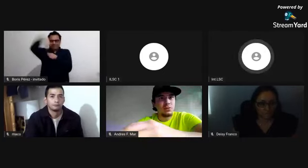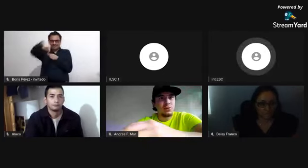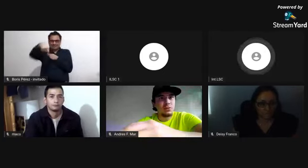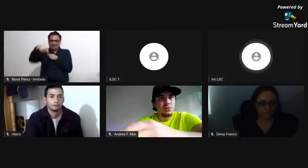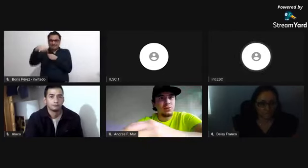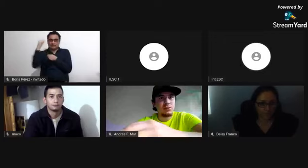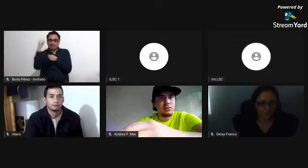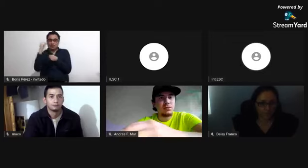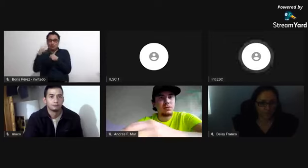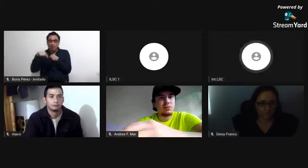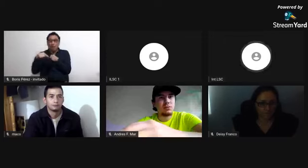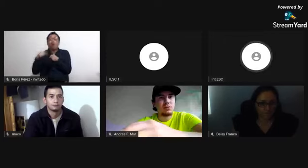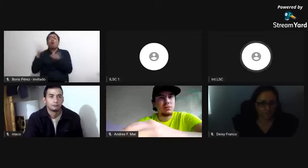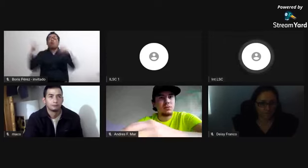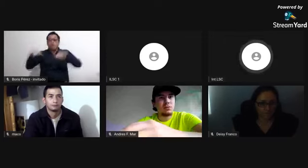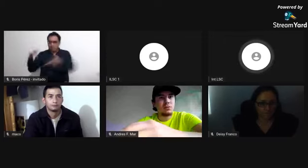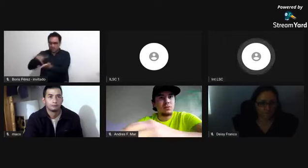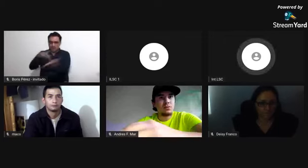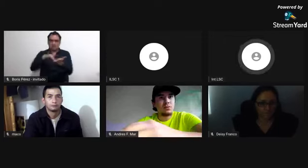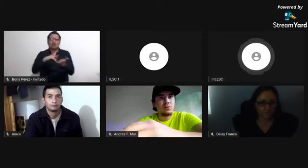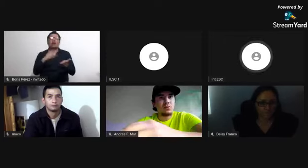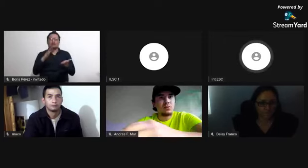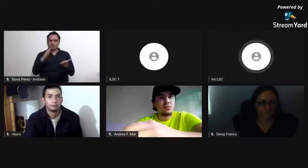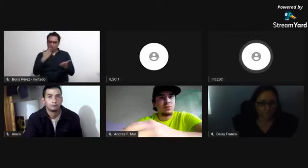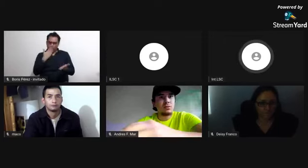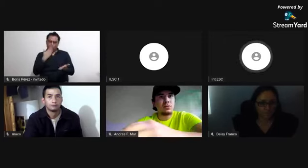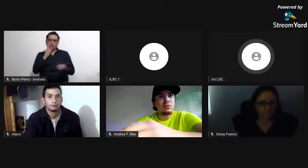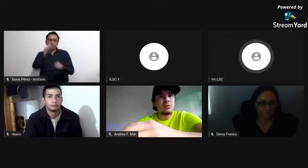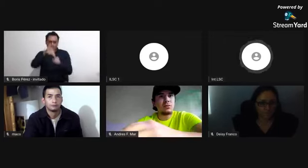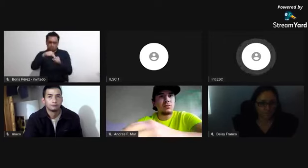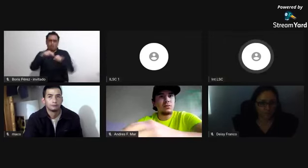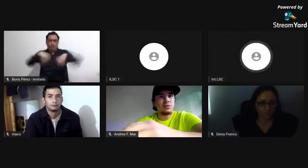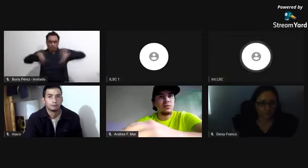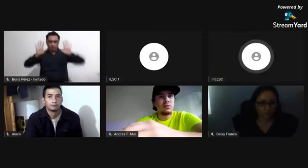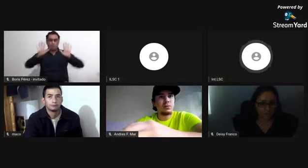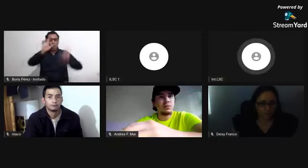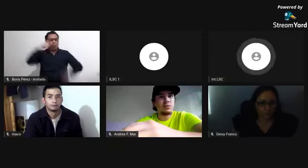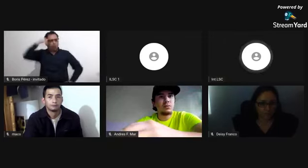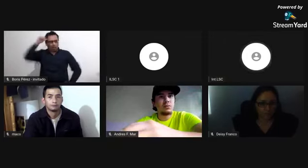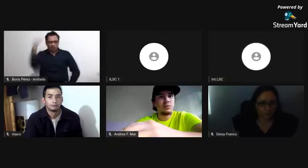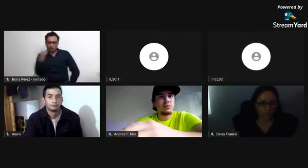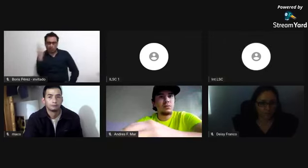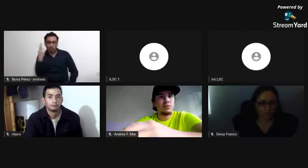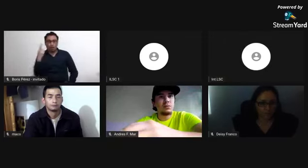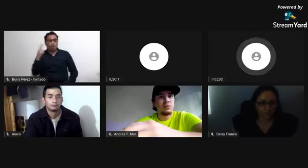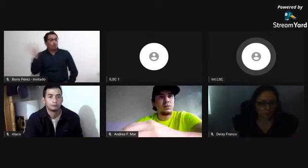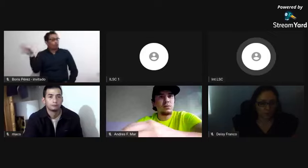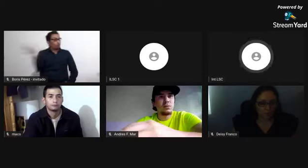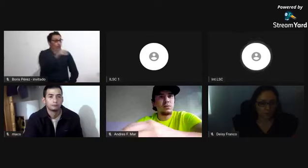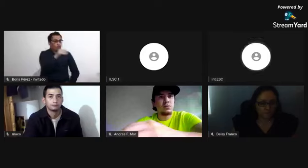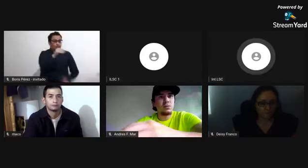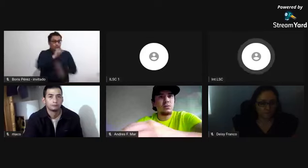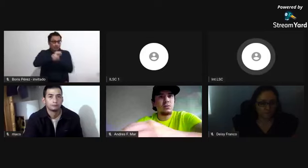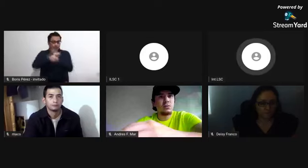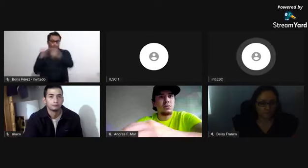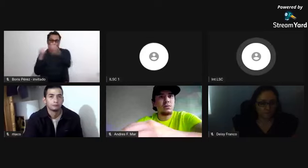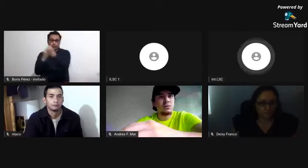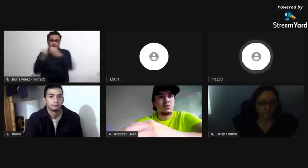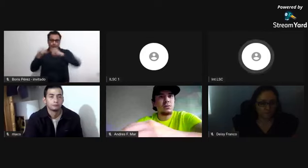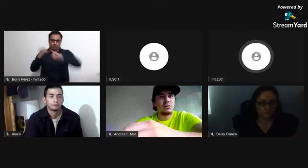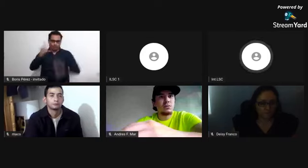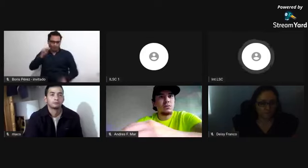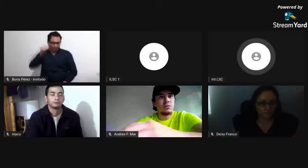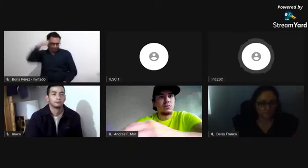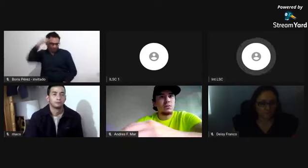Venezuela, sí, y luego pues vino a territorio actualmente colombiano, vivía